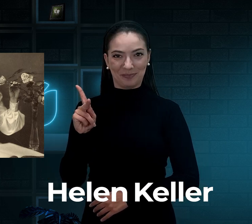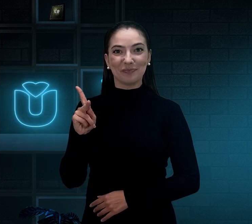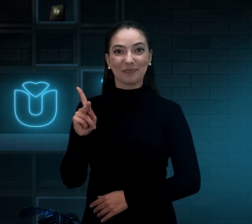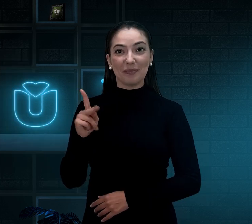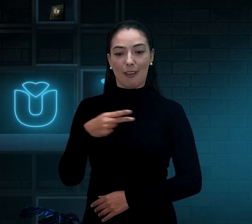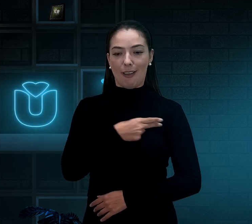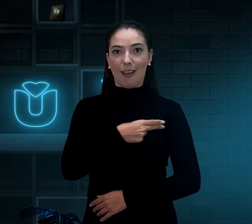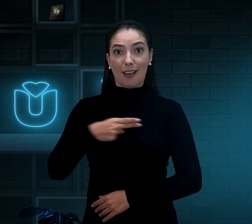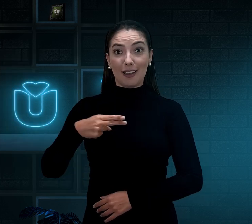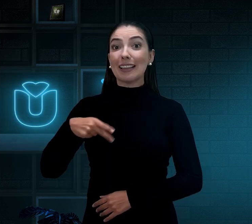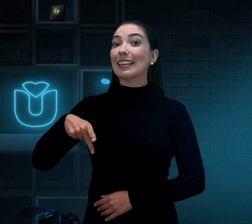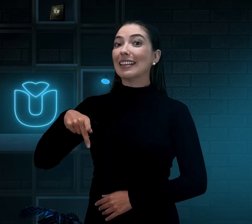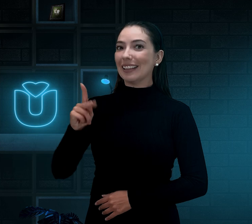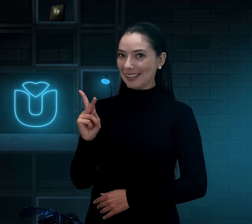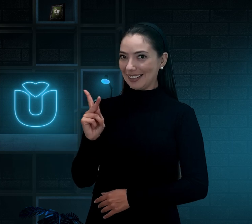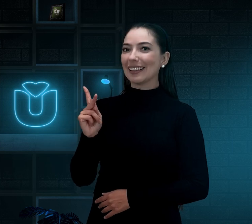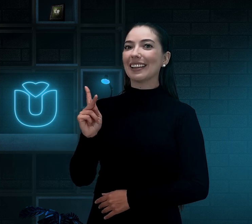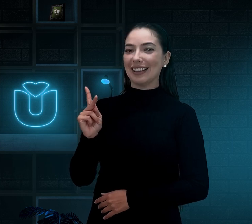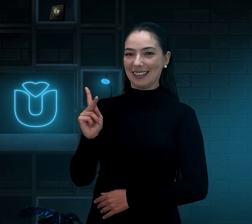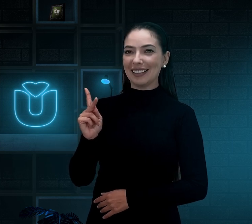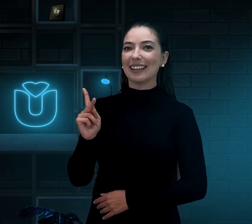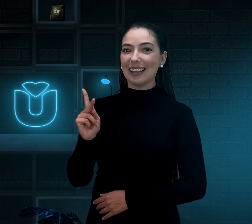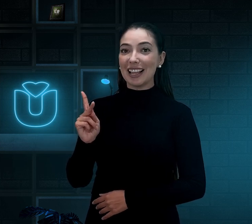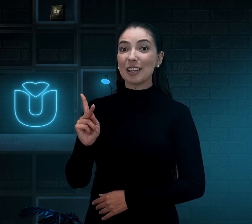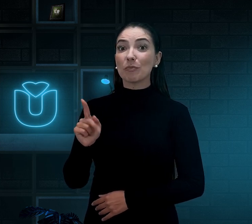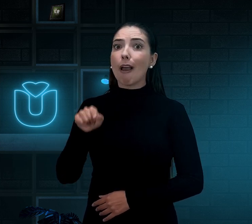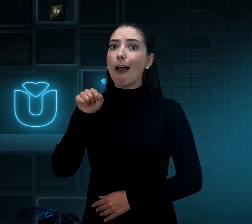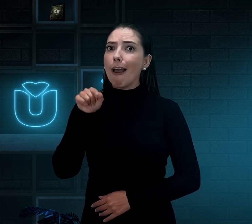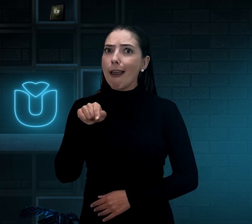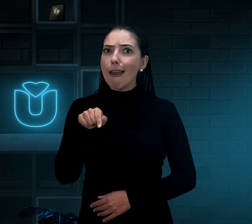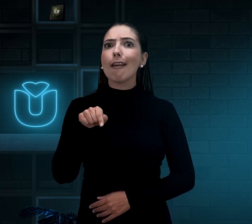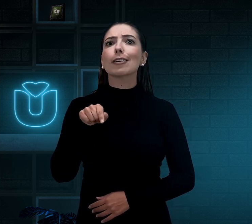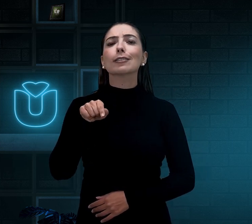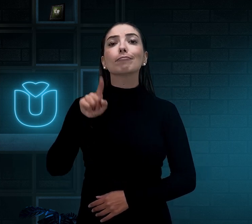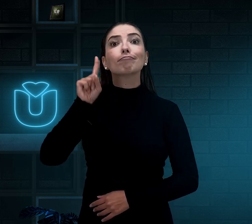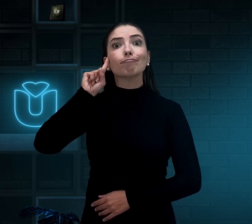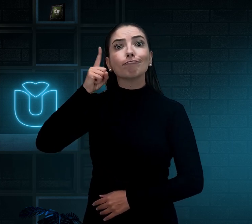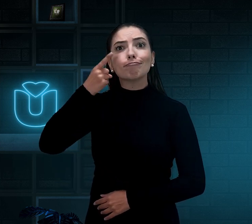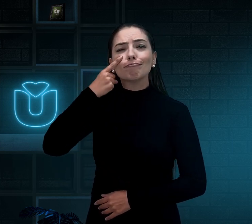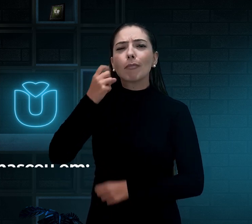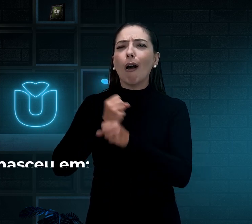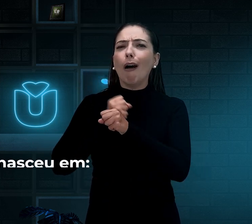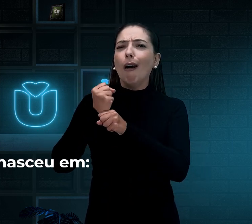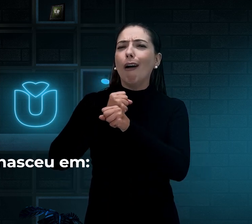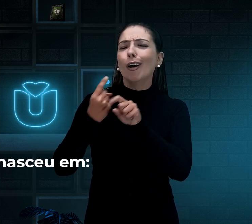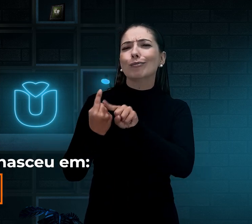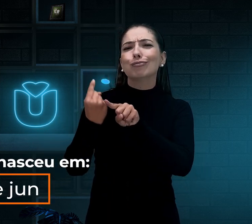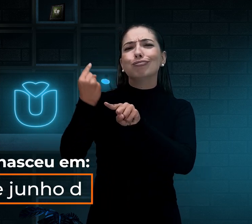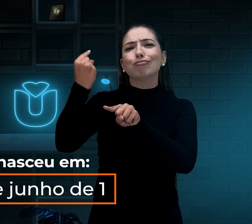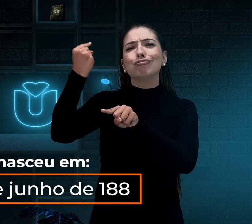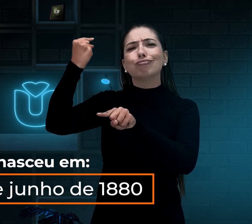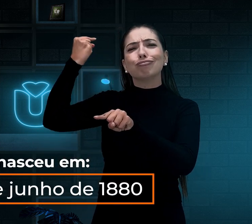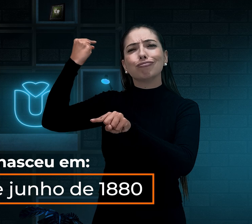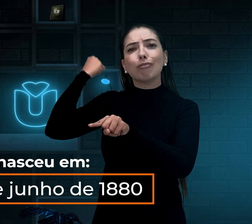A Ellen Keller, ela era surdo cega. É uma história bastante antiga